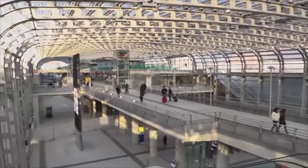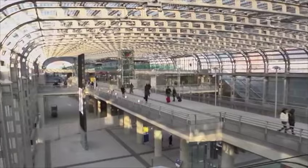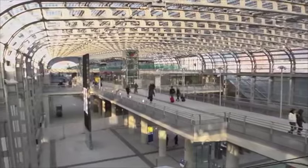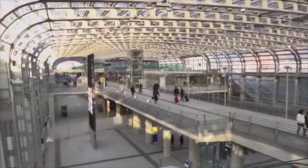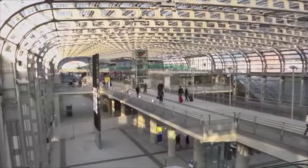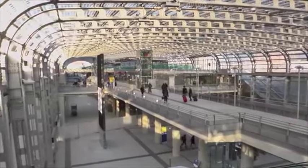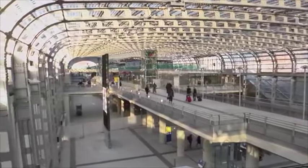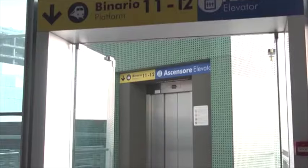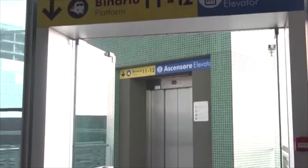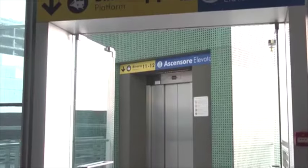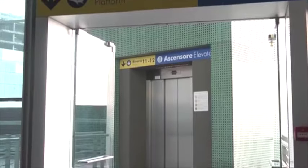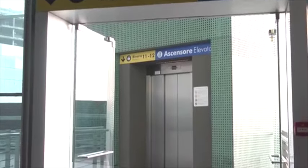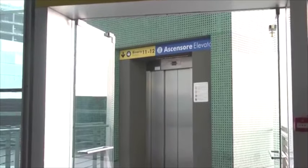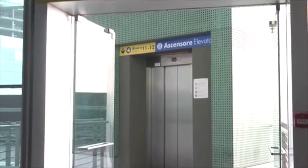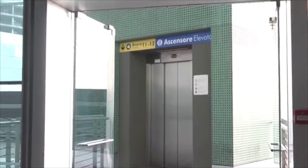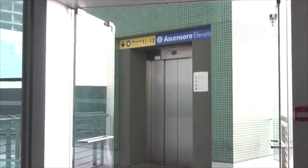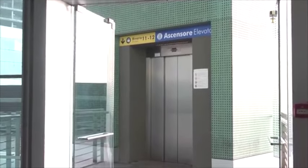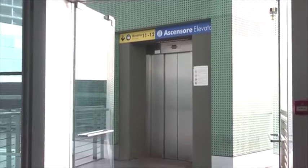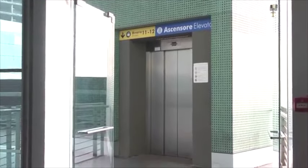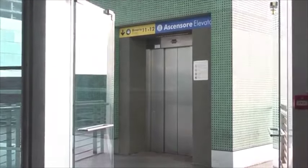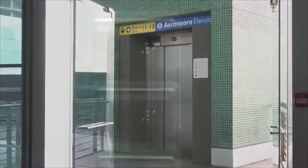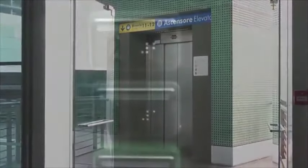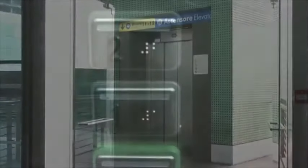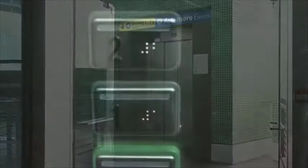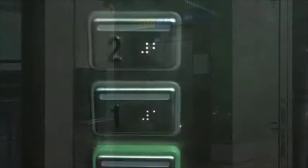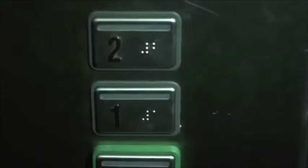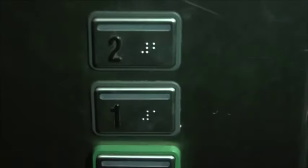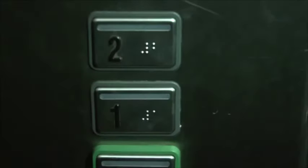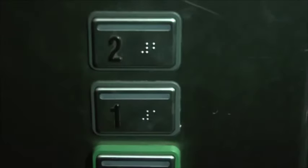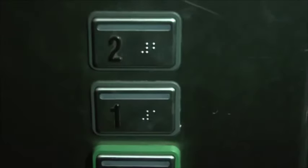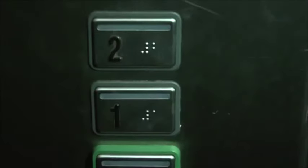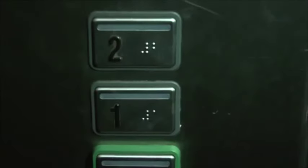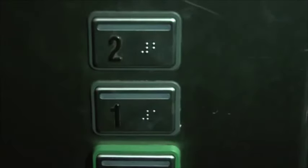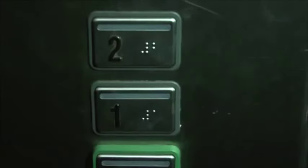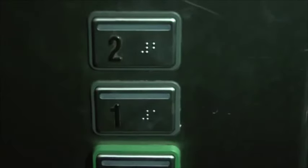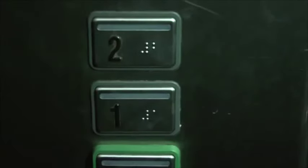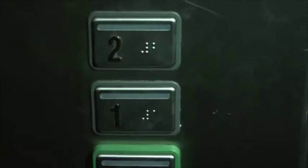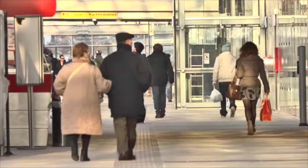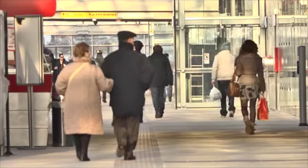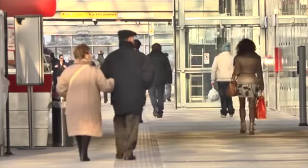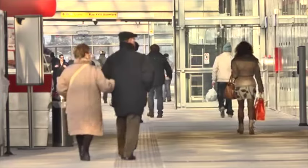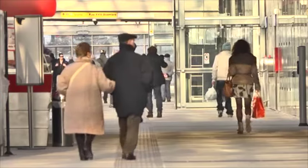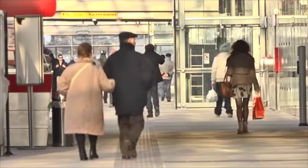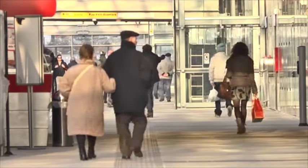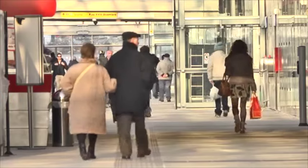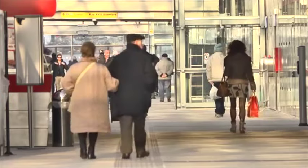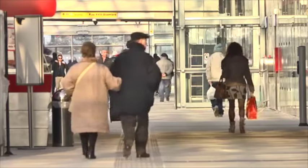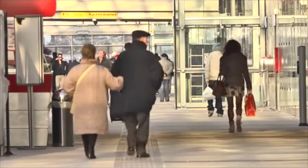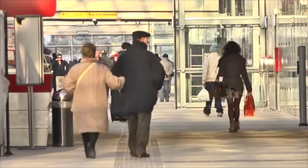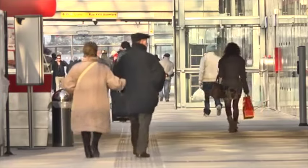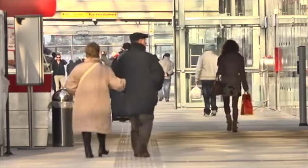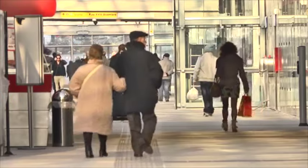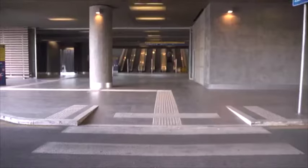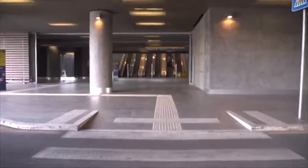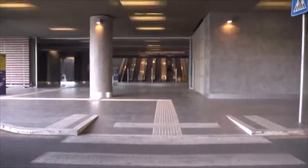Rete Ferroviaria Italiana, nel rispetto della normativa europea, persegue la sua politica di accessibilità per permettere a tutti di